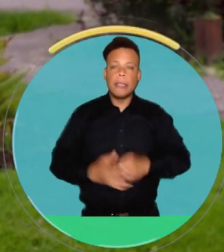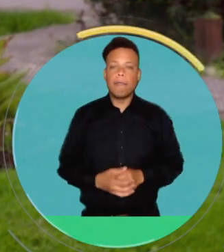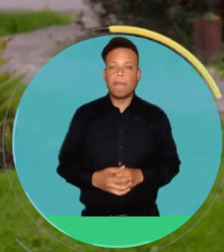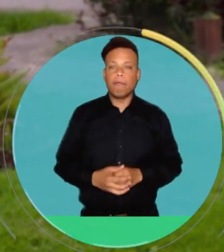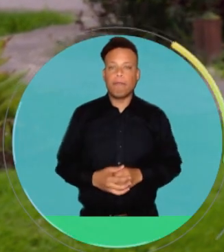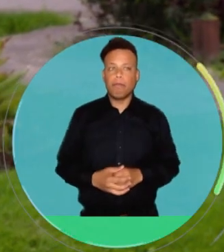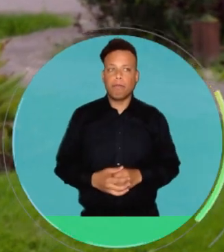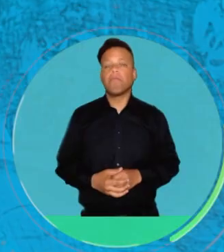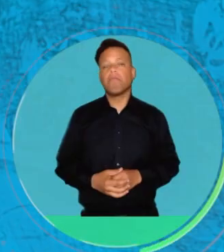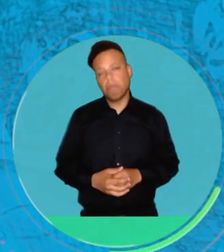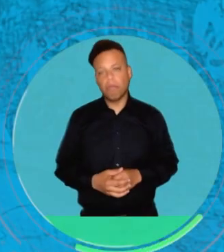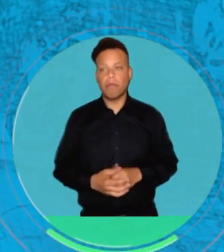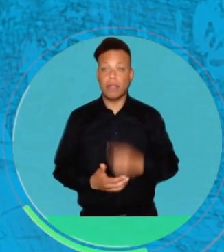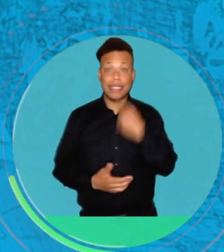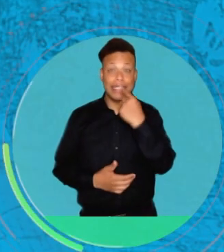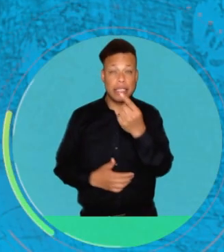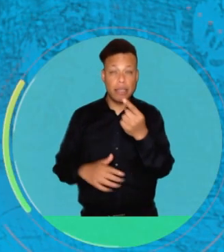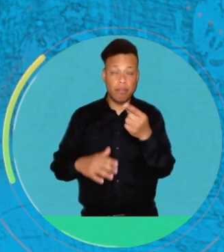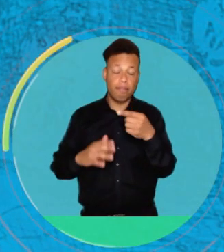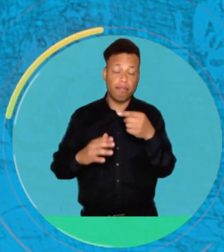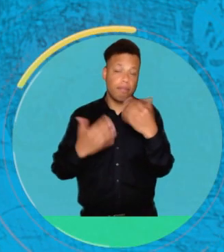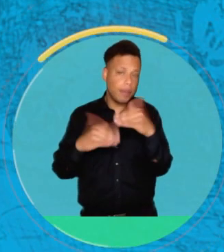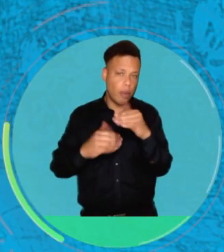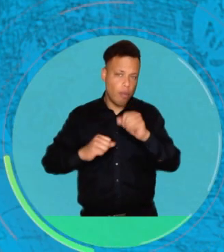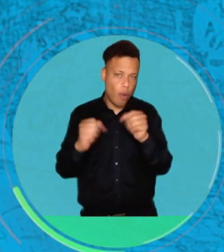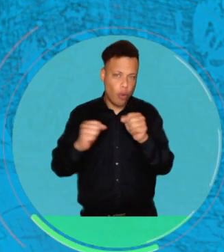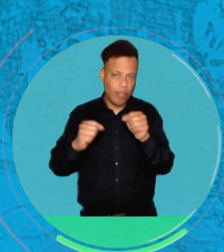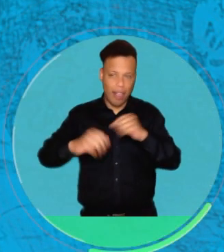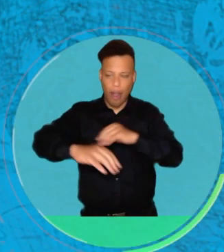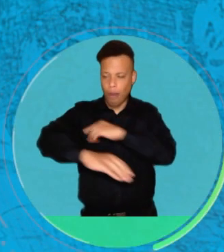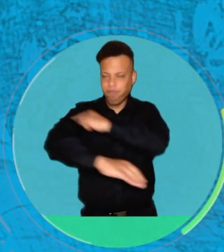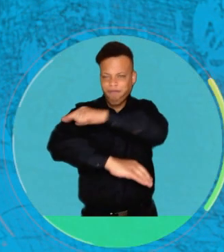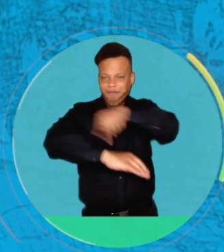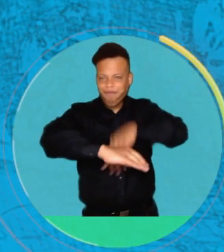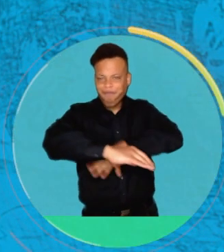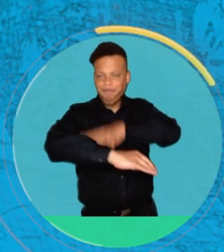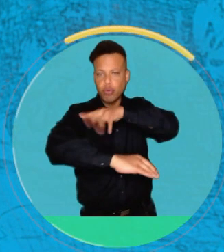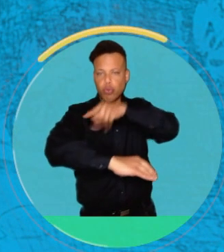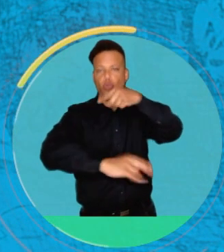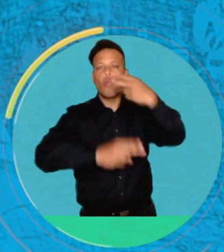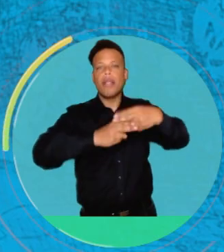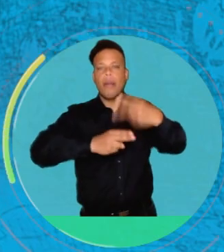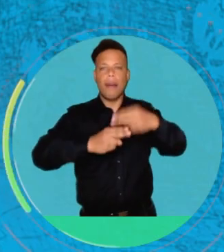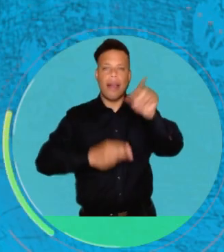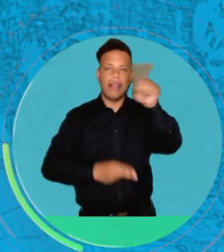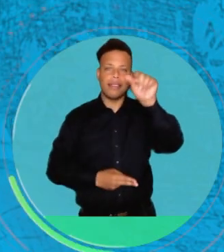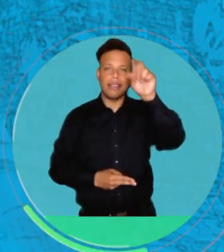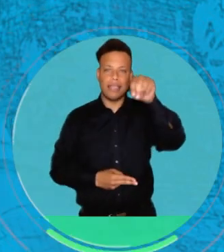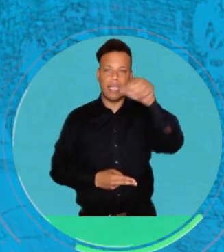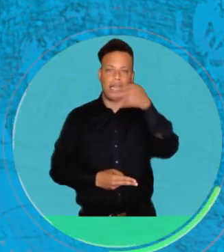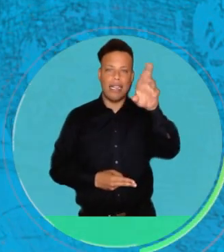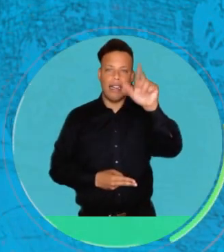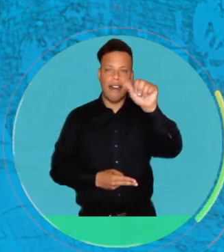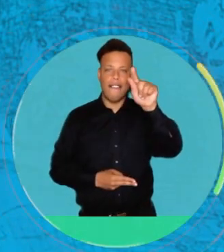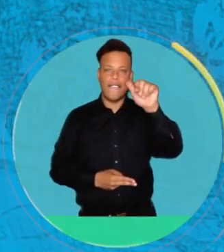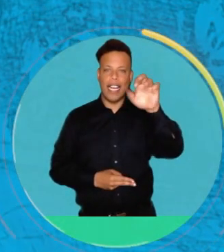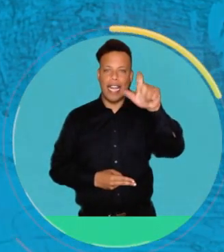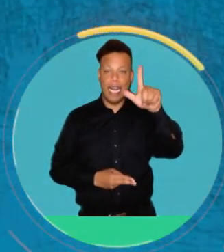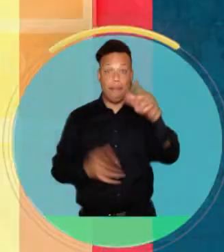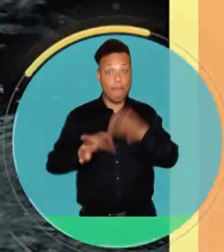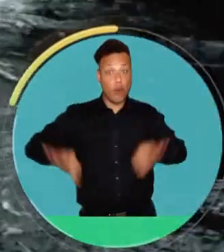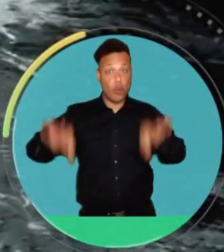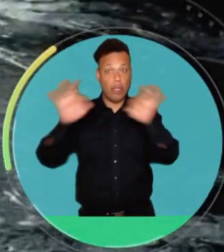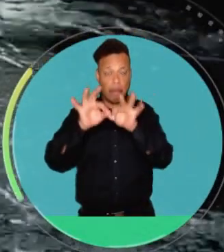también tenerlo en cuenta. Se habla que, por lo menos en Bogotá, como es el envase de San Rafael el más